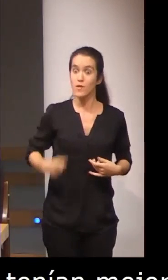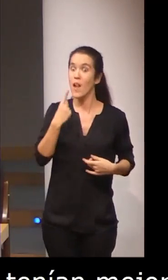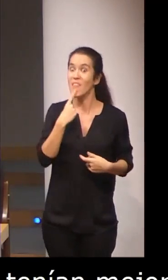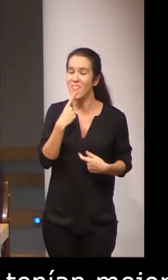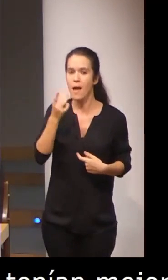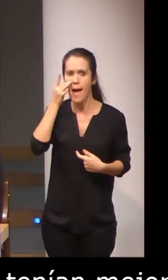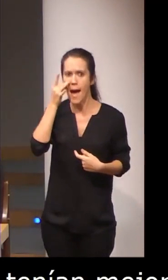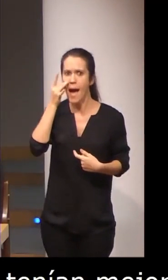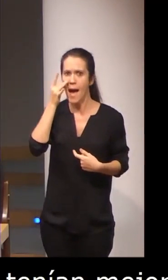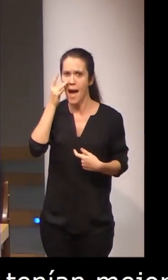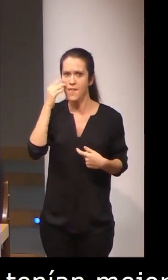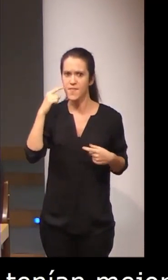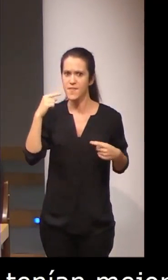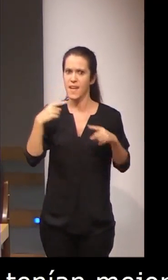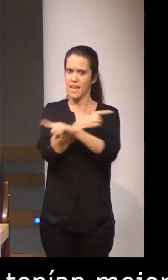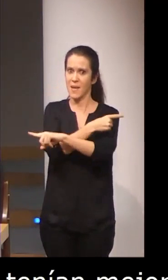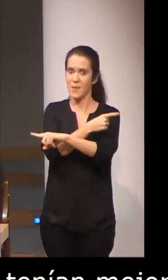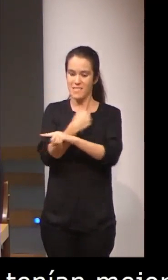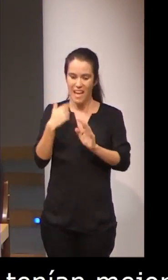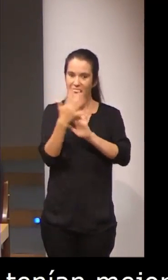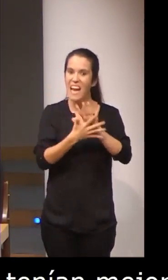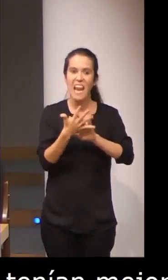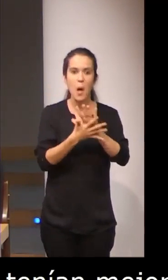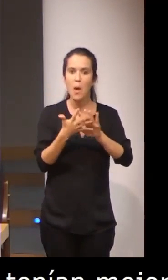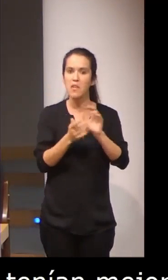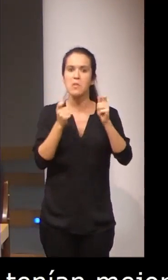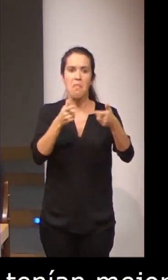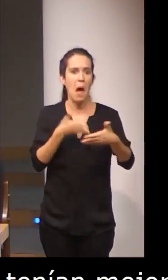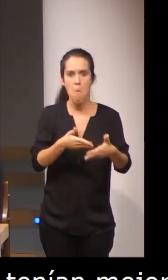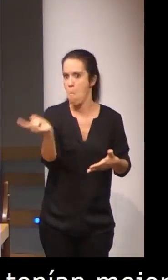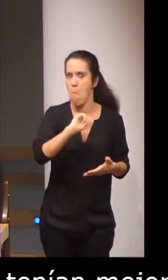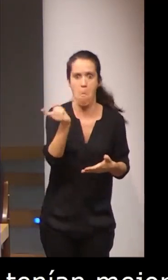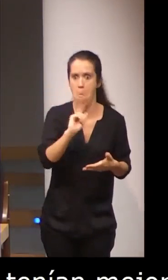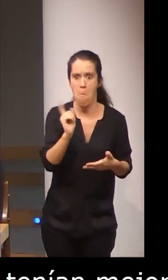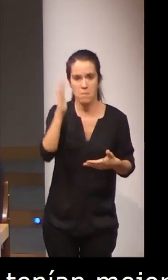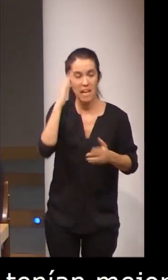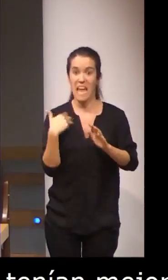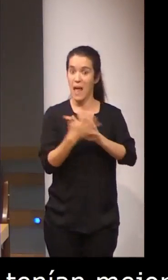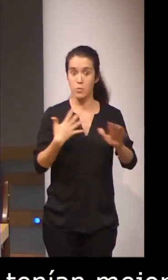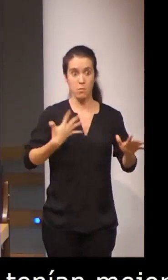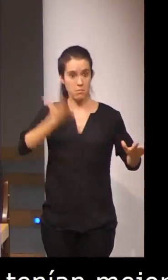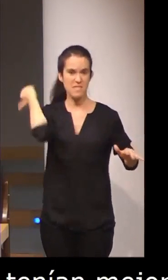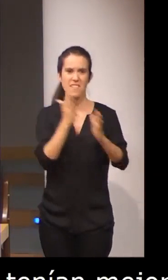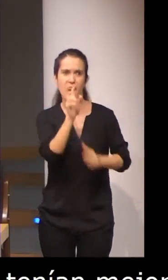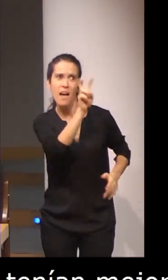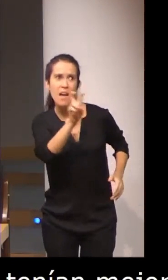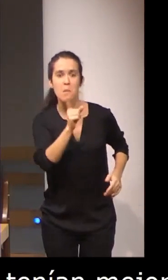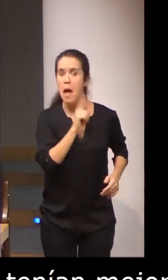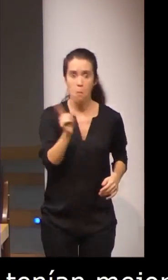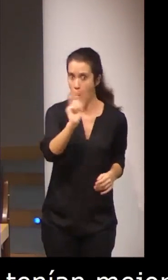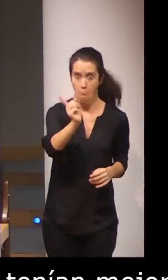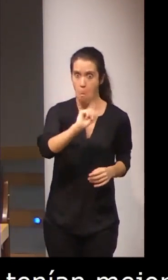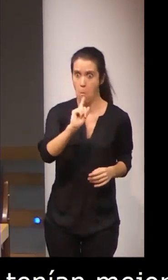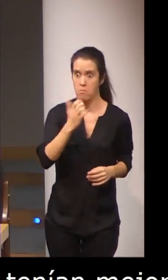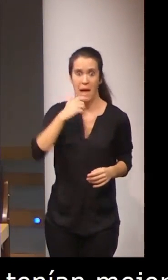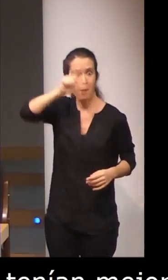la lengua de signos no impedía ser un buen labiolector. Es decir, que teníamos personas asignantes con